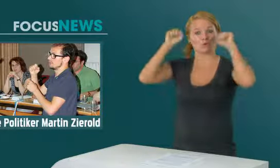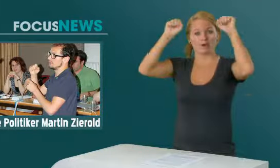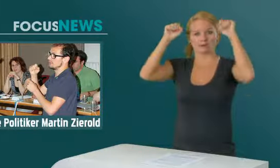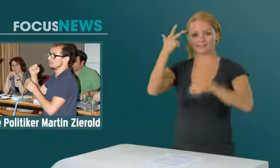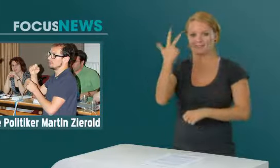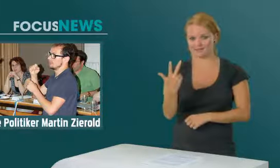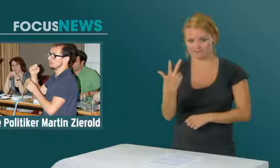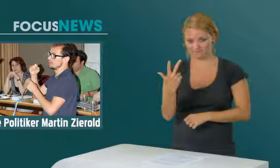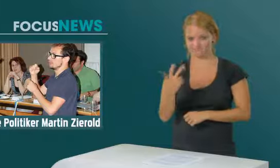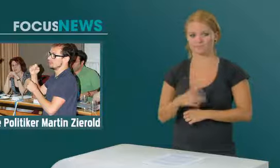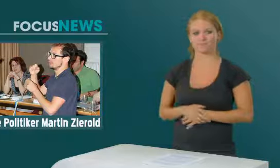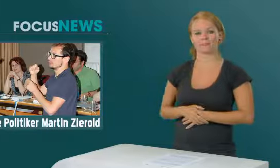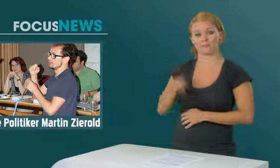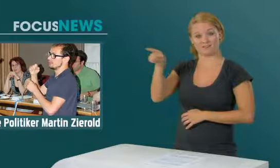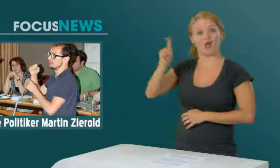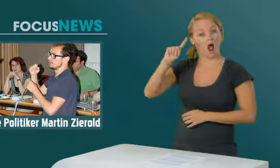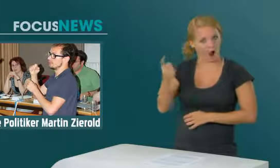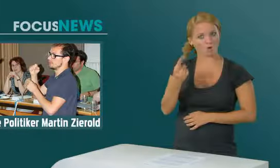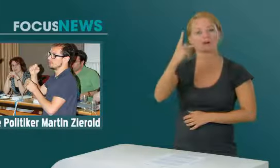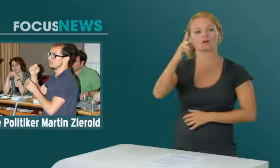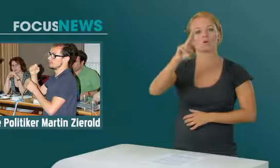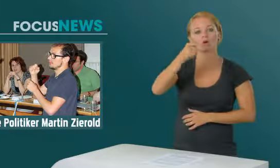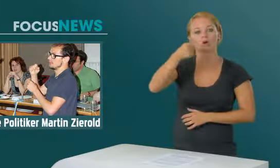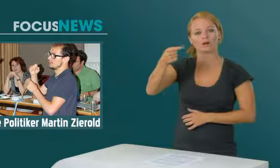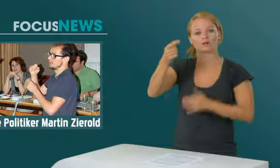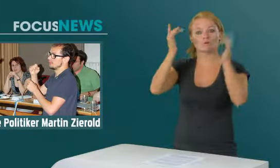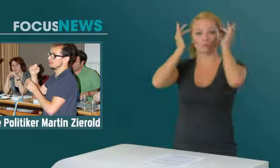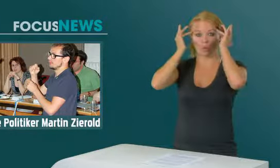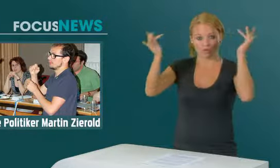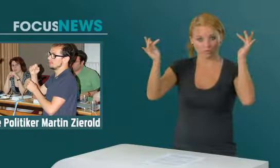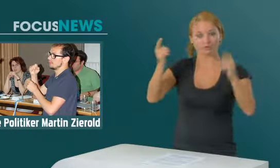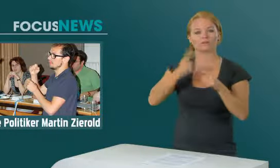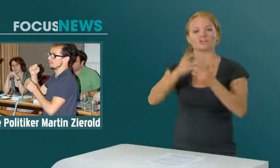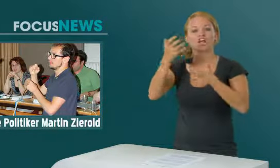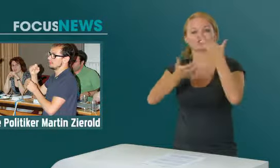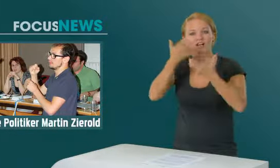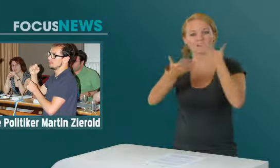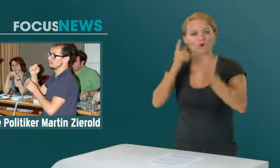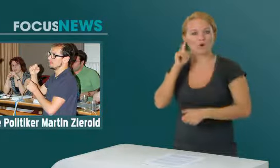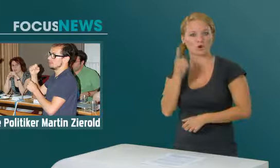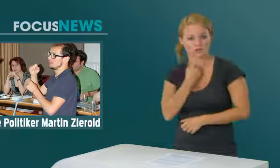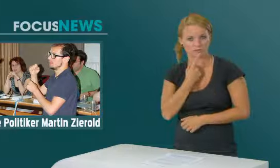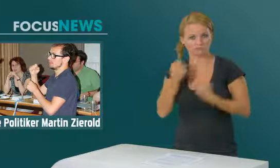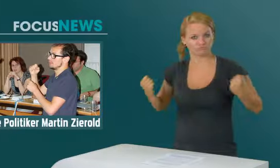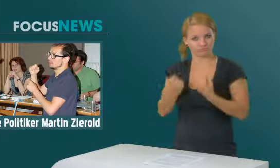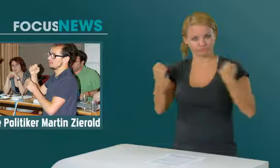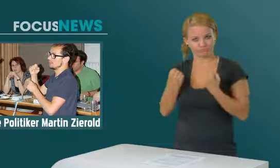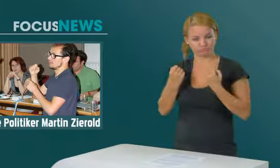Jubel 3. Im KUGG Kultur und Geschichte Gehörloser ist er ebenfalls als Vorstandsmitglied